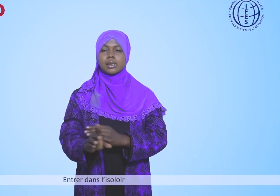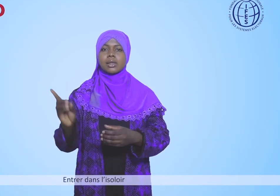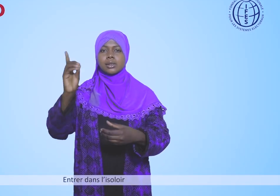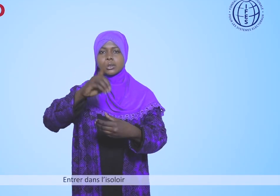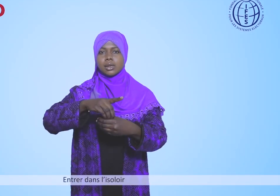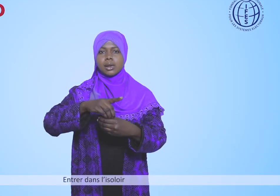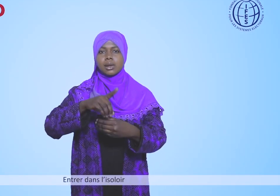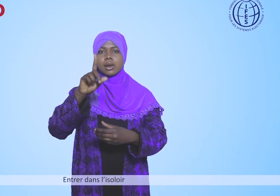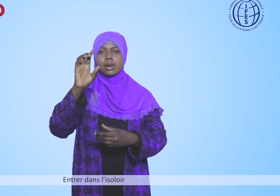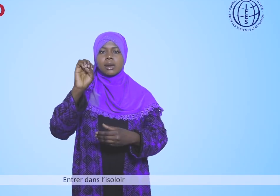Entrer dans l'isoloir